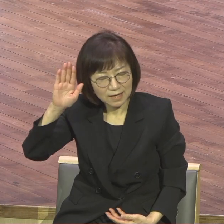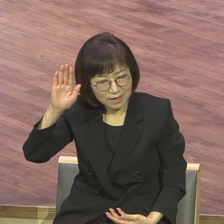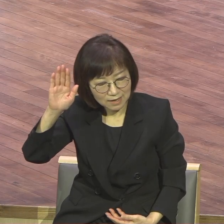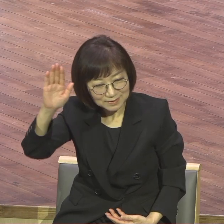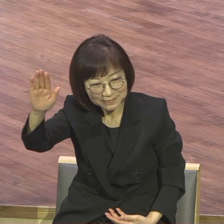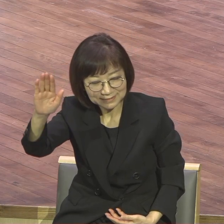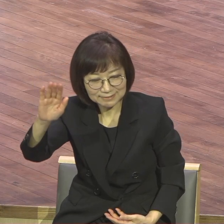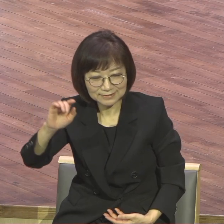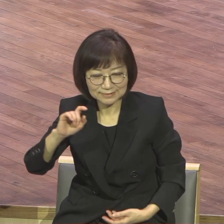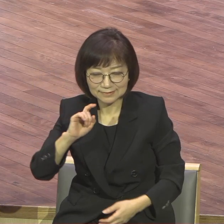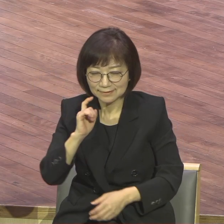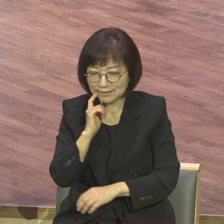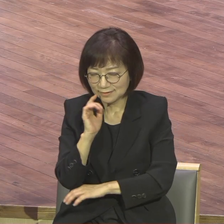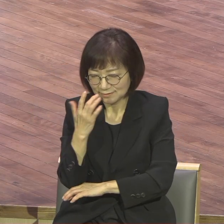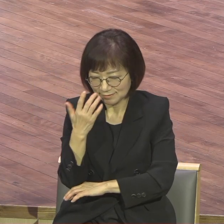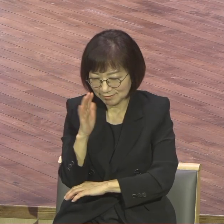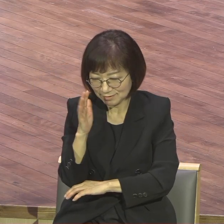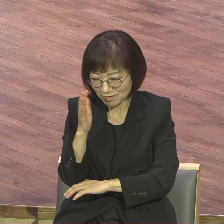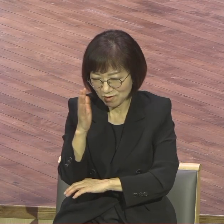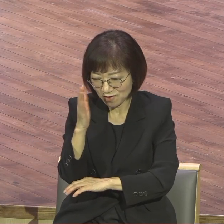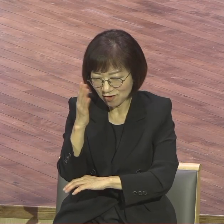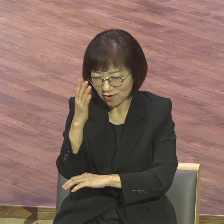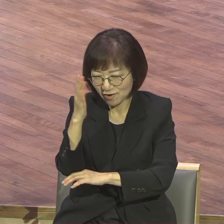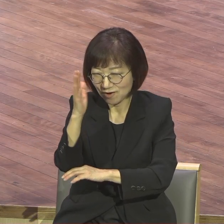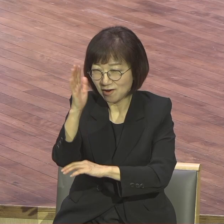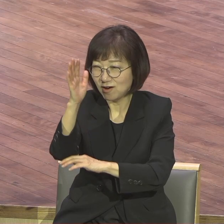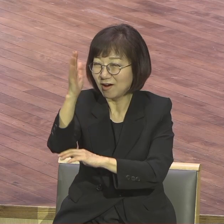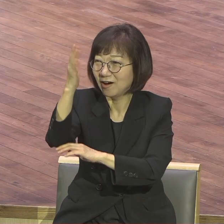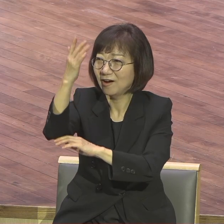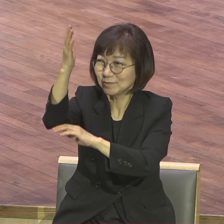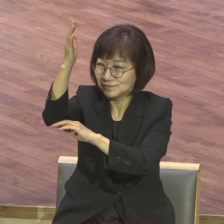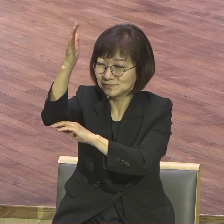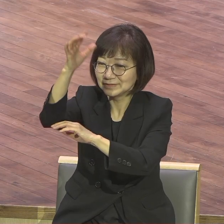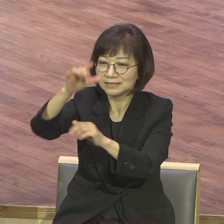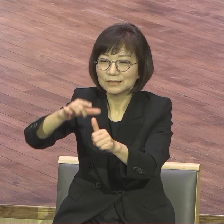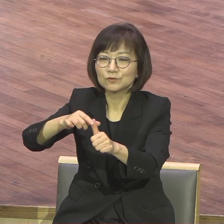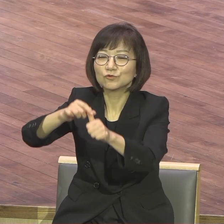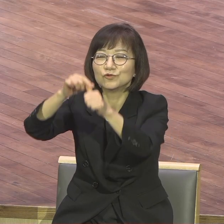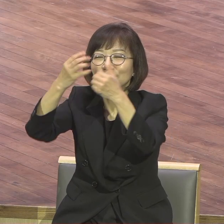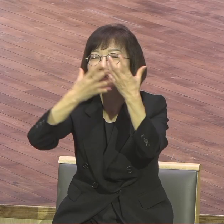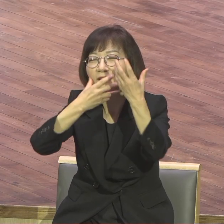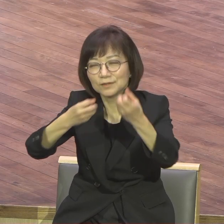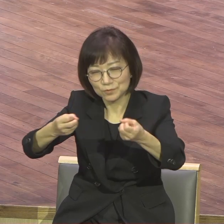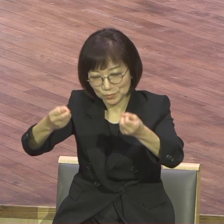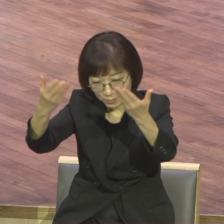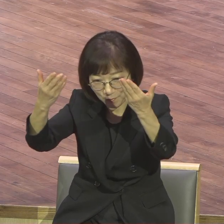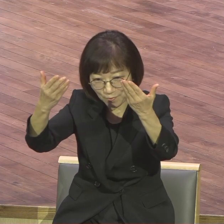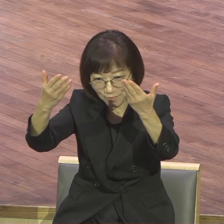영광이 완성될 구원의 축복을 누리게 된다. 축복은 차원이 다릅니다.